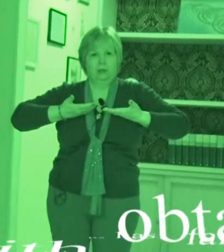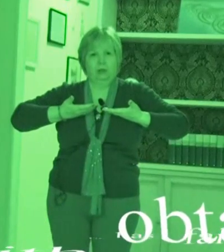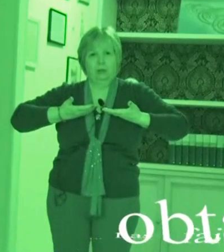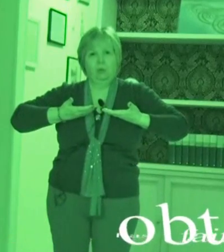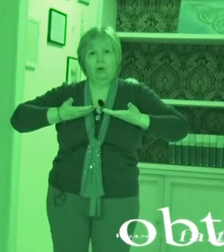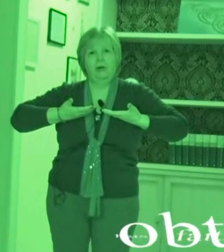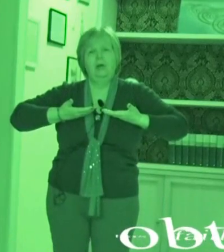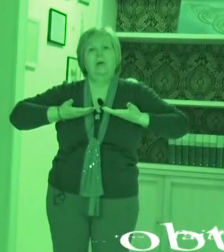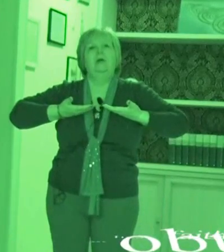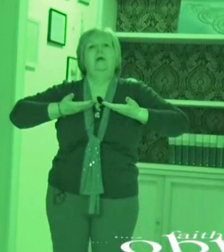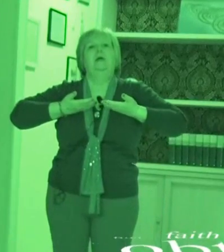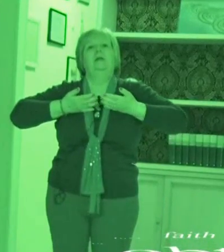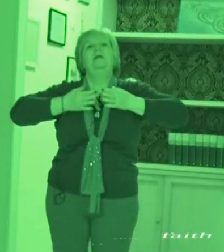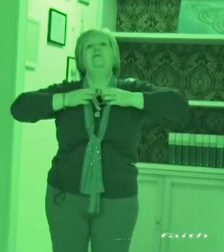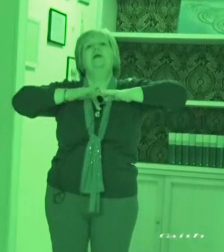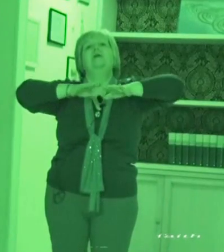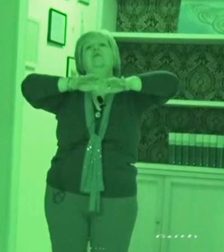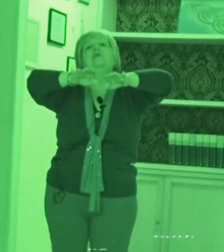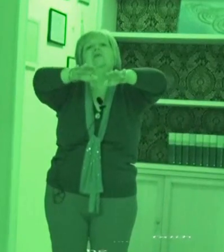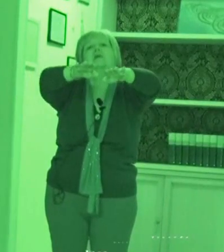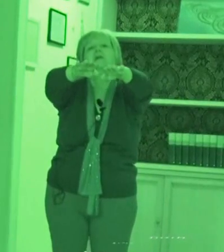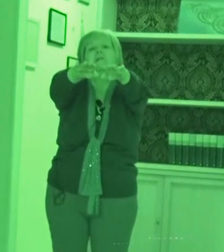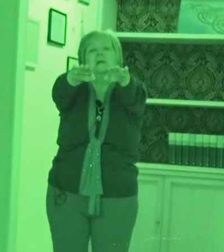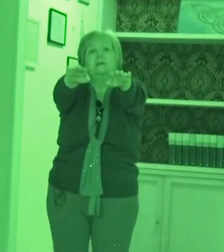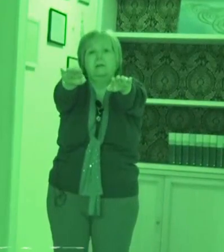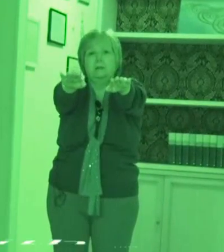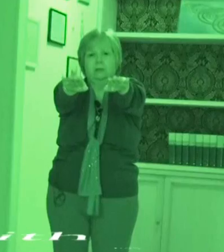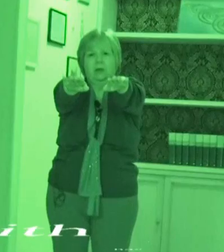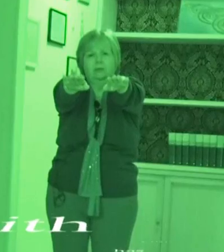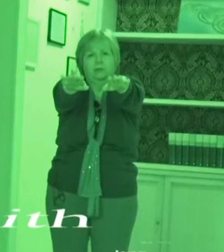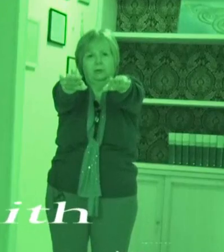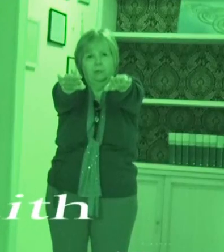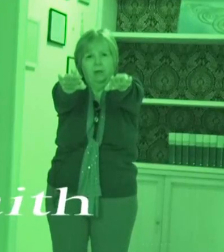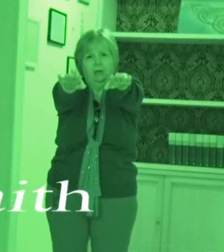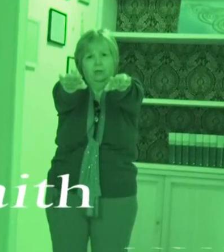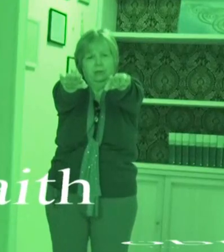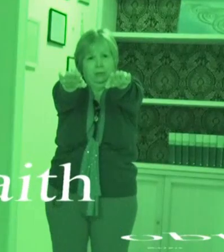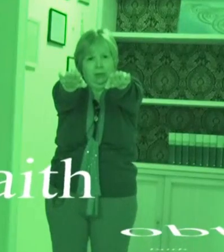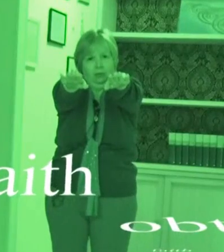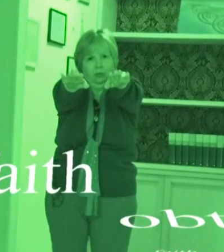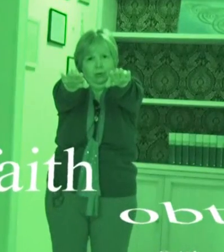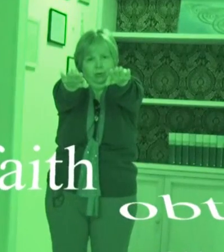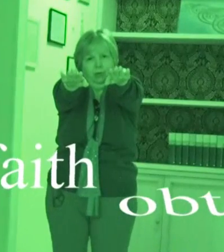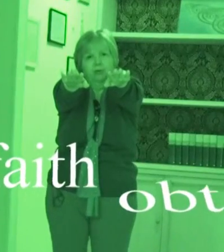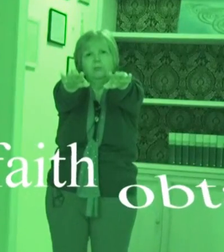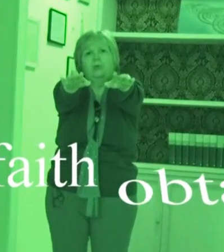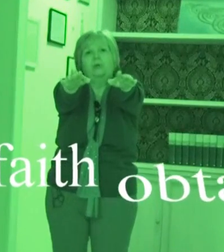chakra del cuore ed espirando porto le mani in avanti, stirando forte le braccia, streccio, streccio, streccio, poi